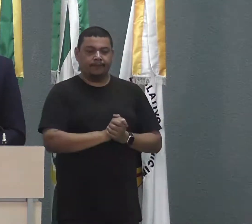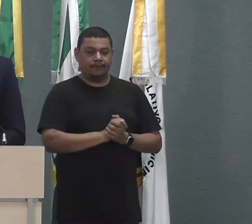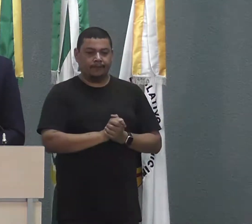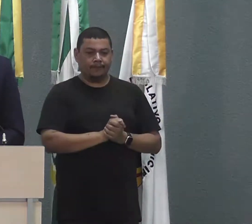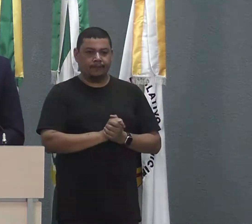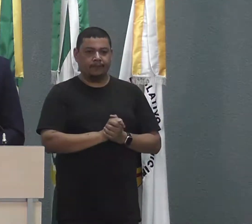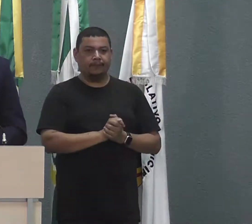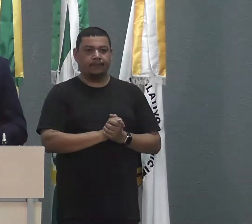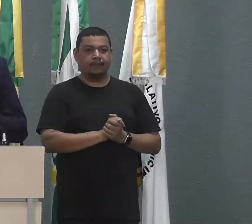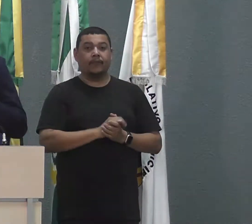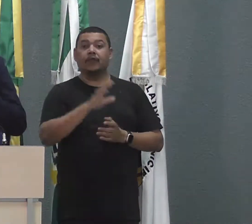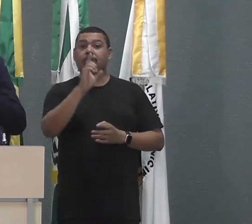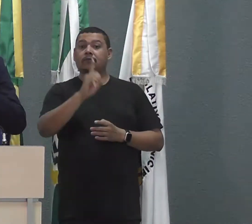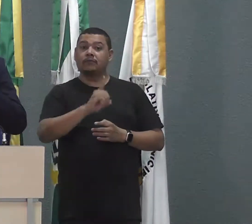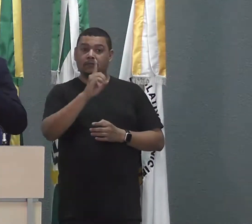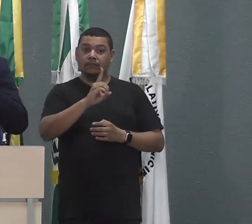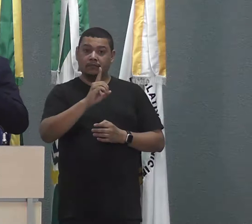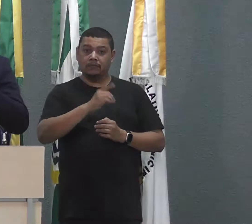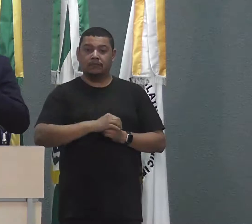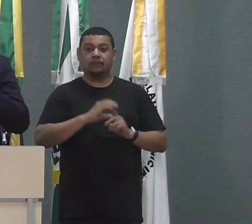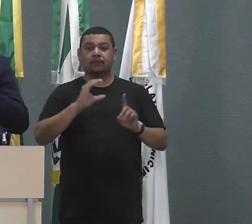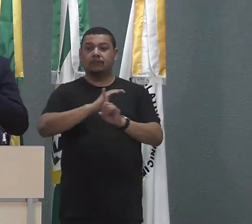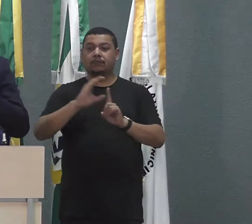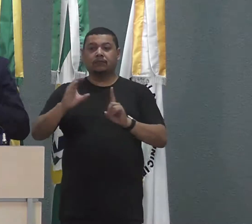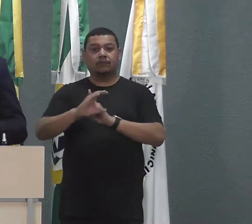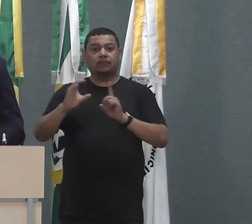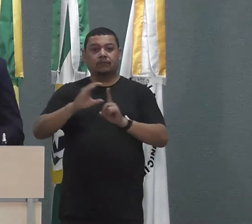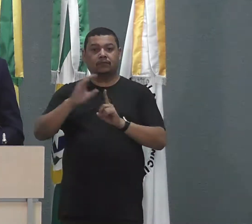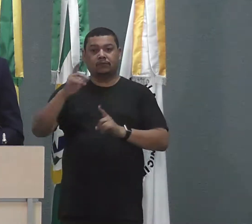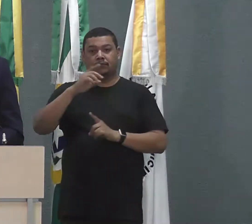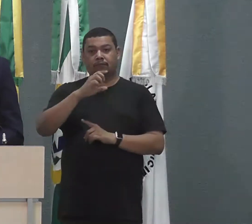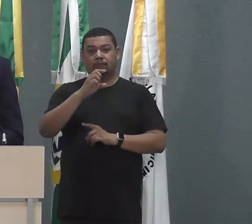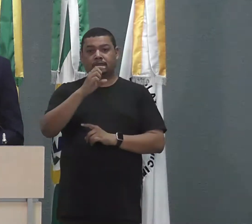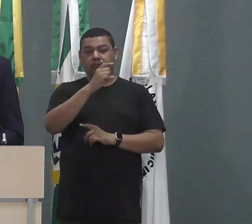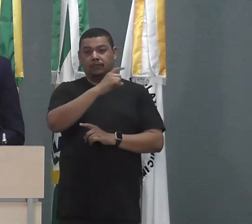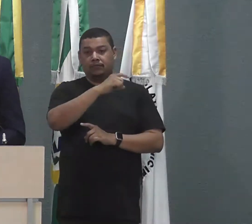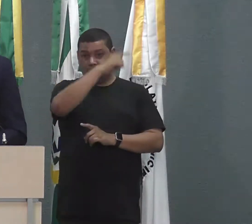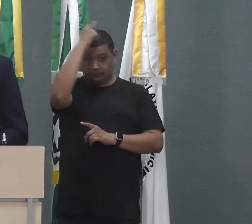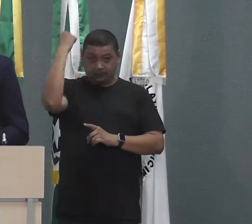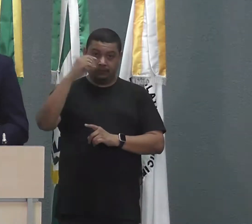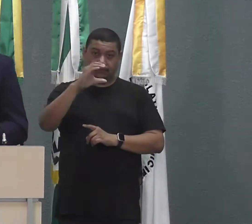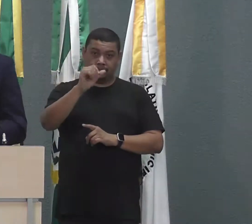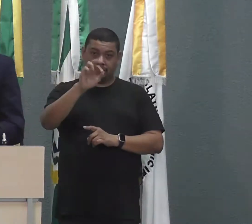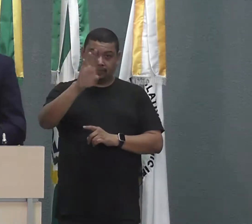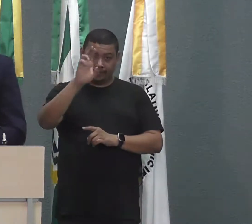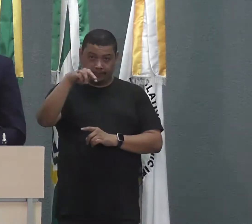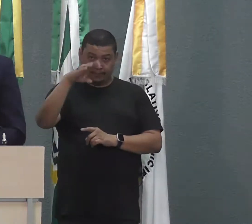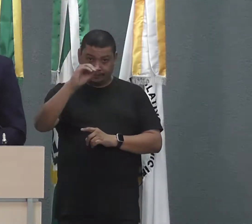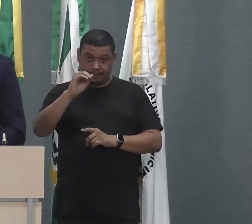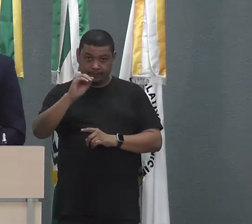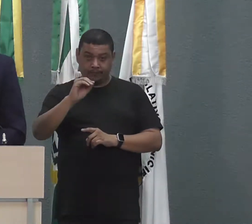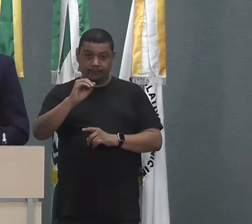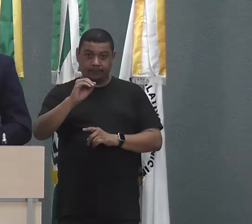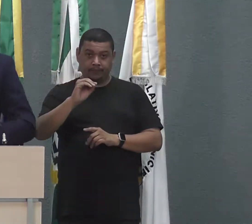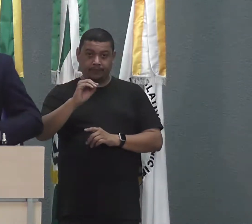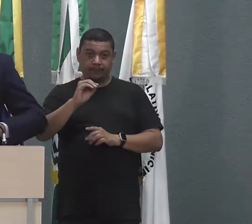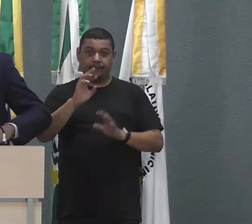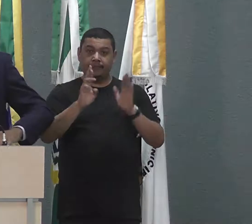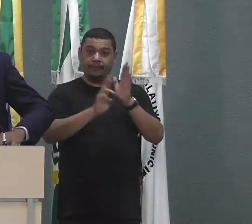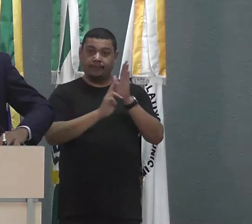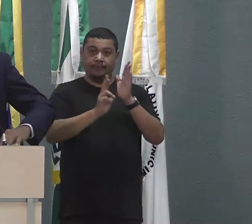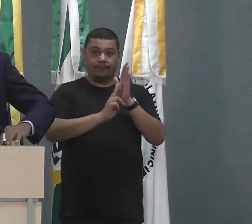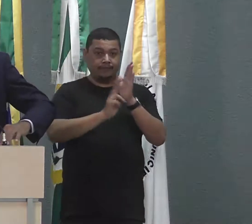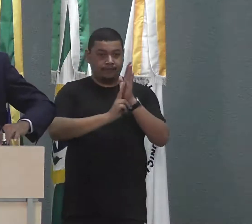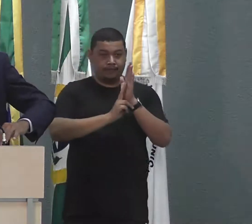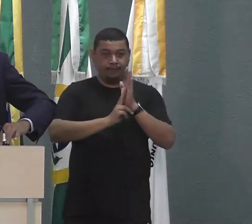a diretoria da comunidade Nossa Senhora do Carmo no distrito do Riozinho, a diretoria da